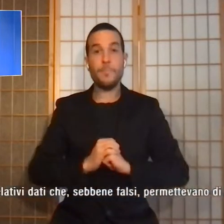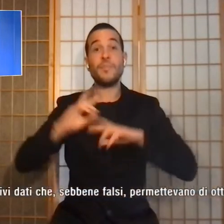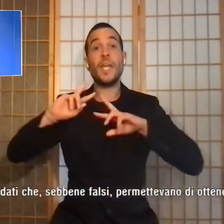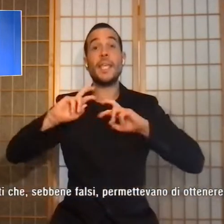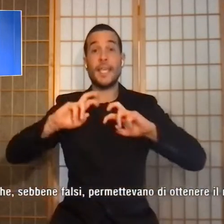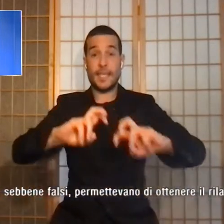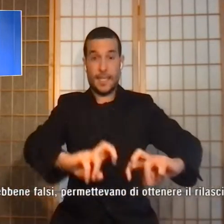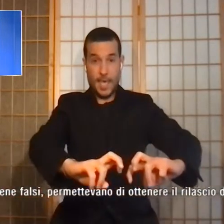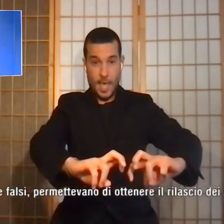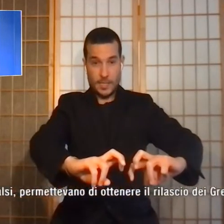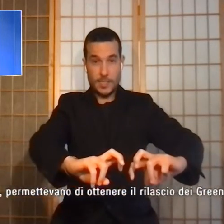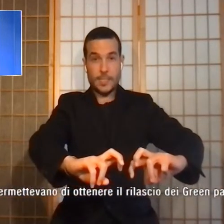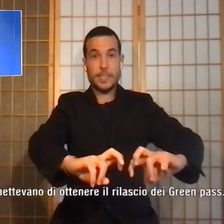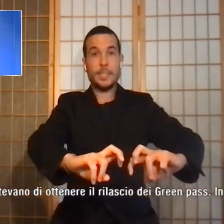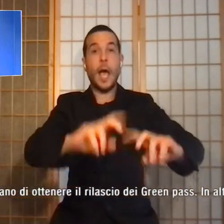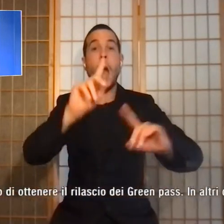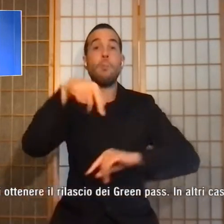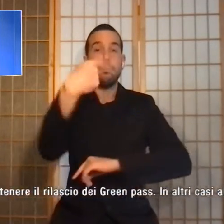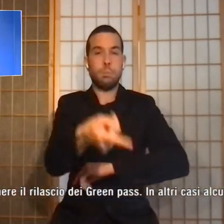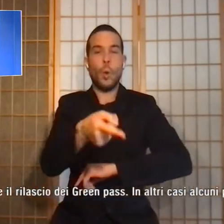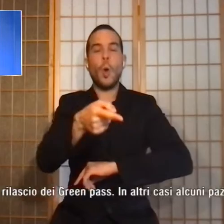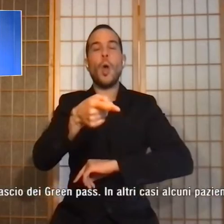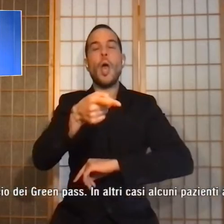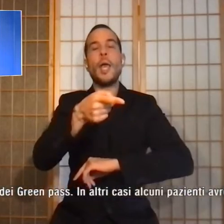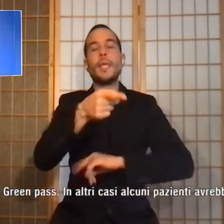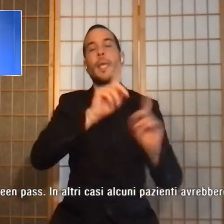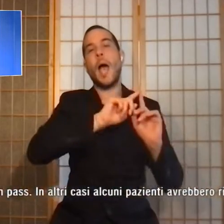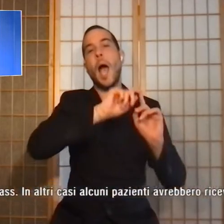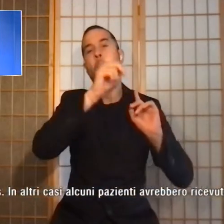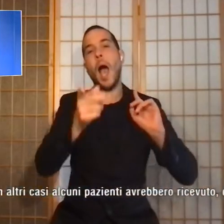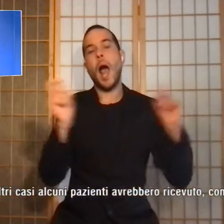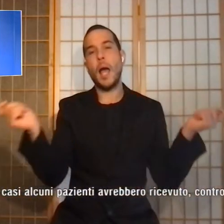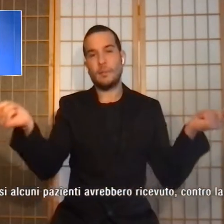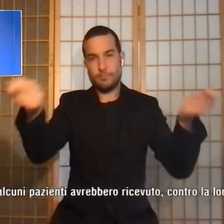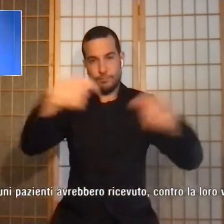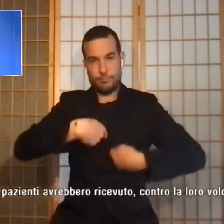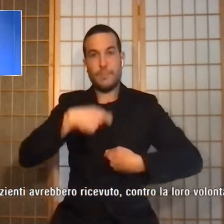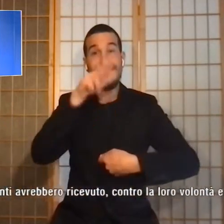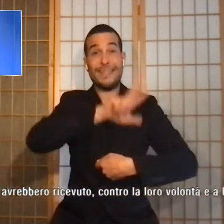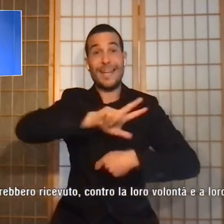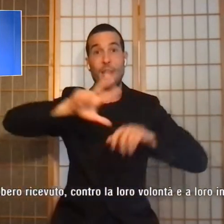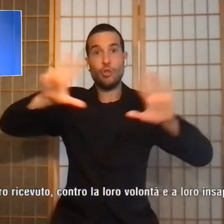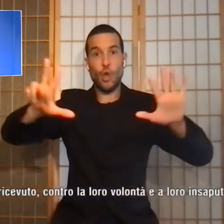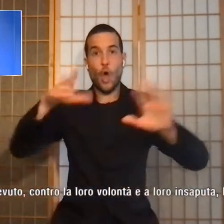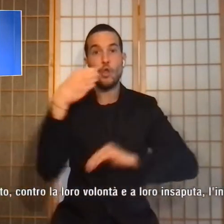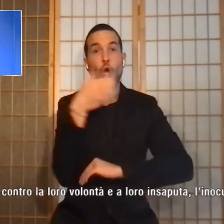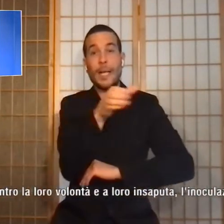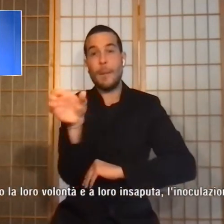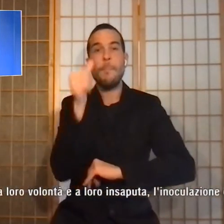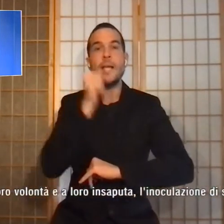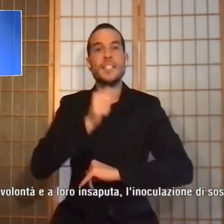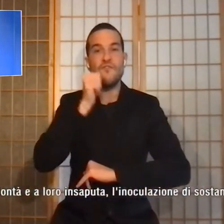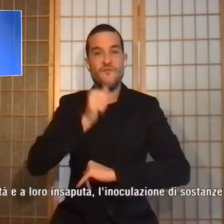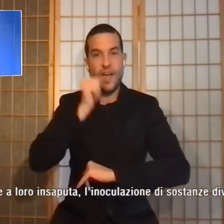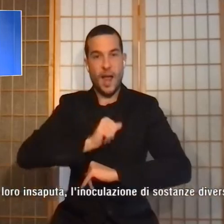portato anche al sequestro di 38 Green Pass ritenuti falsi. In base